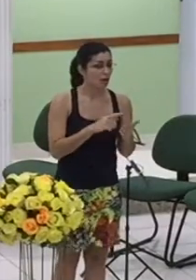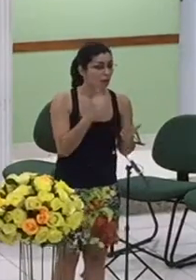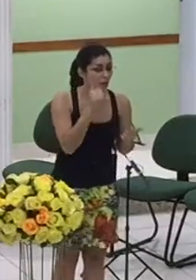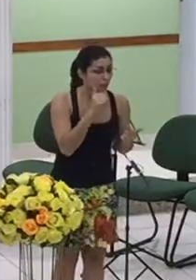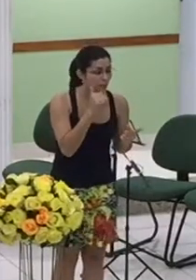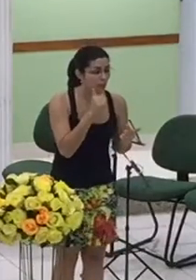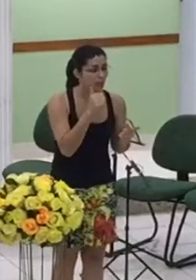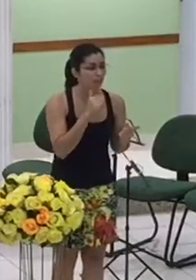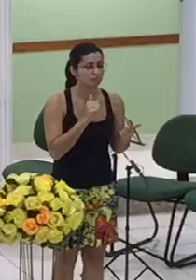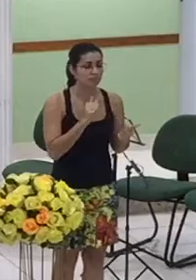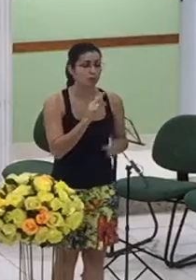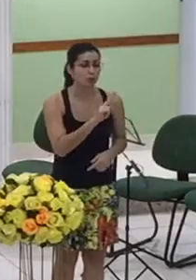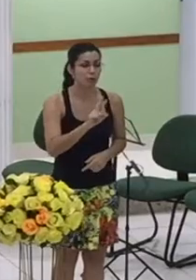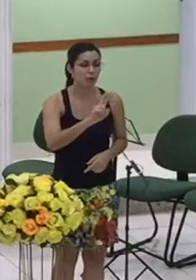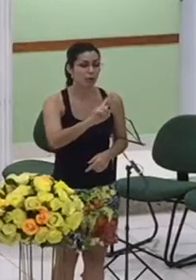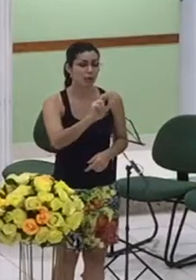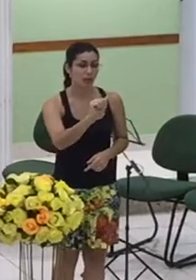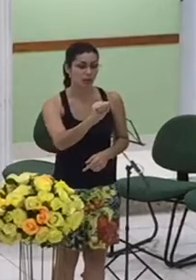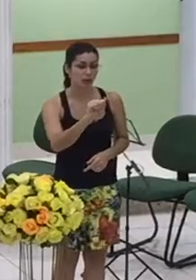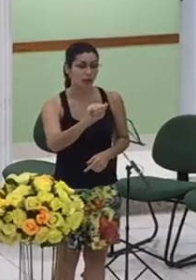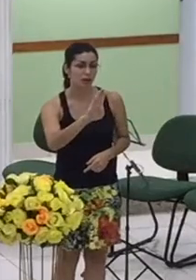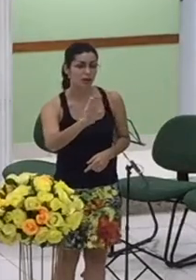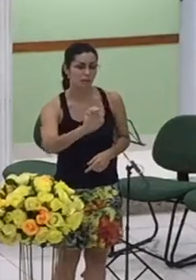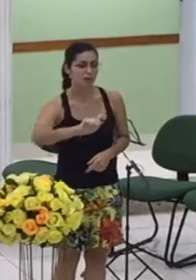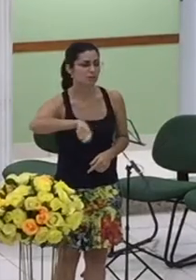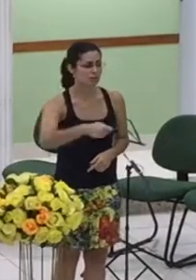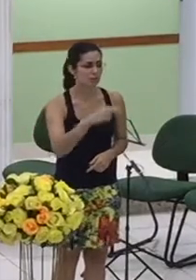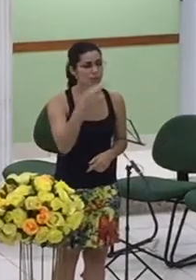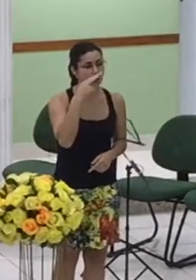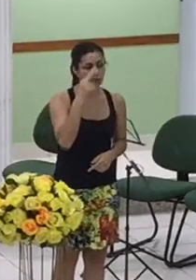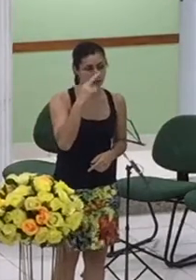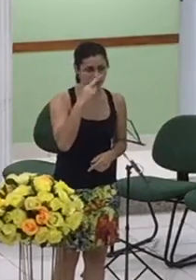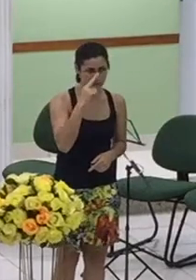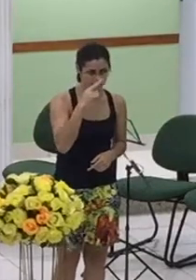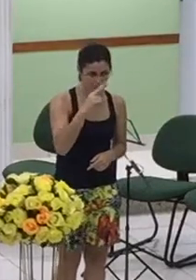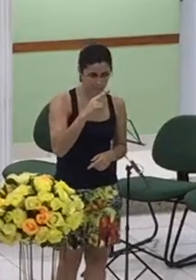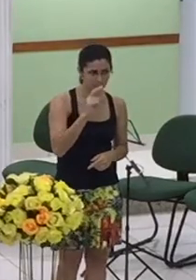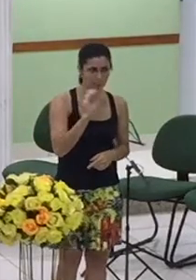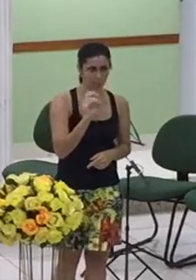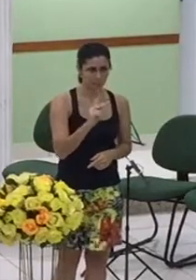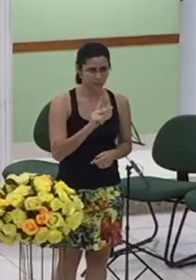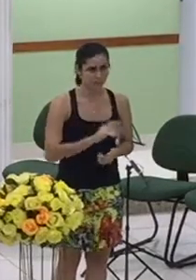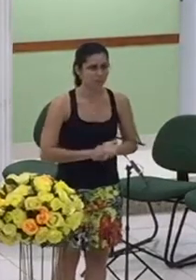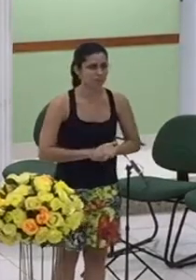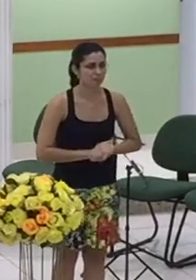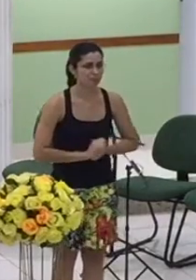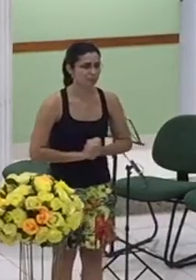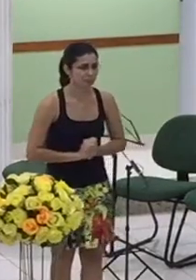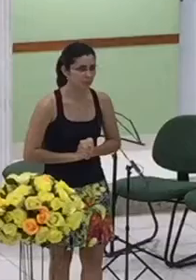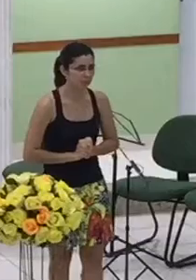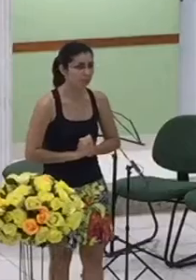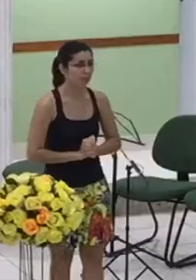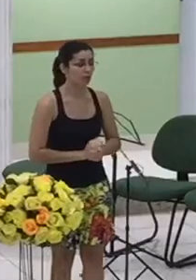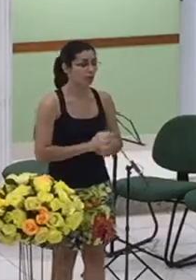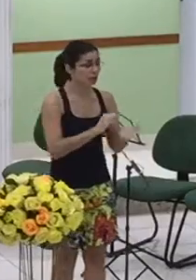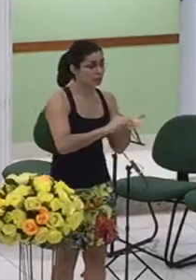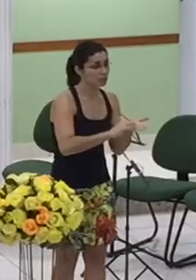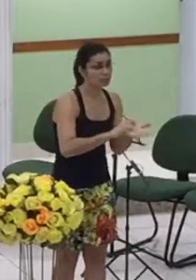Raab versículo 5 nos diz que salvou gerou de Raab a Boaz